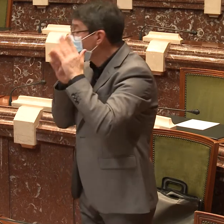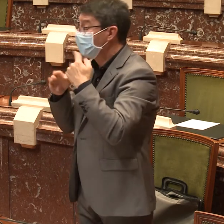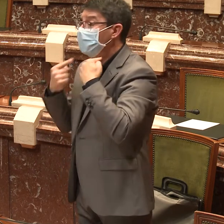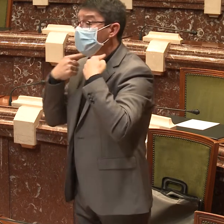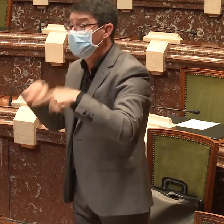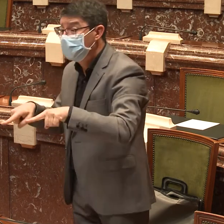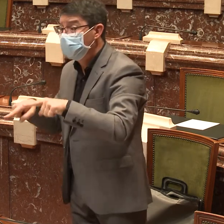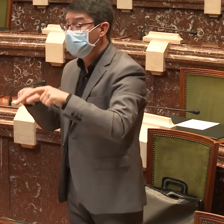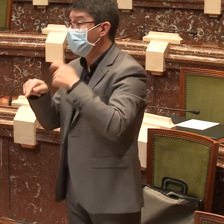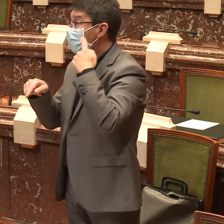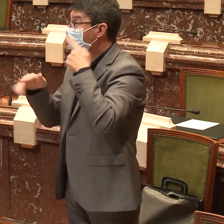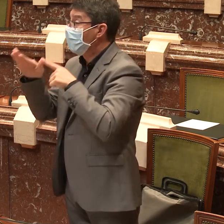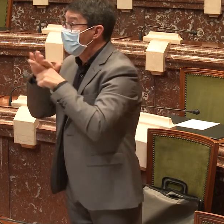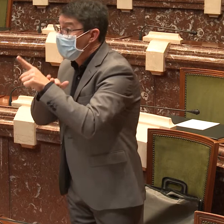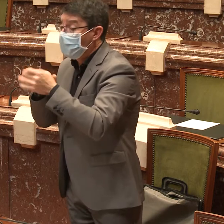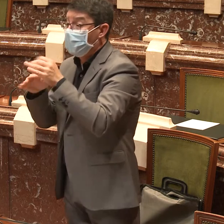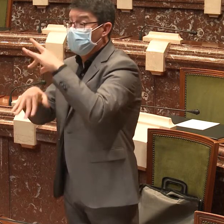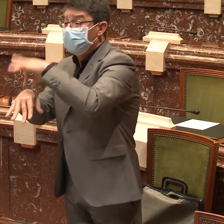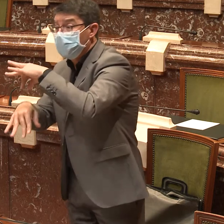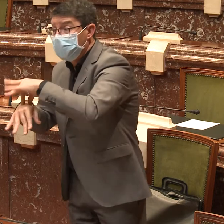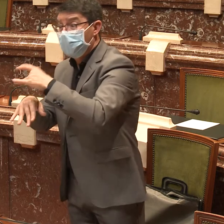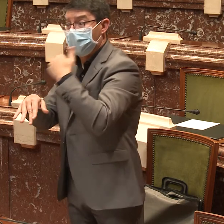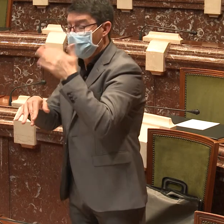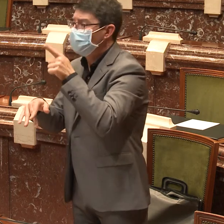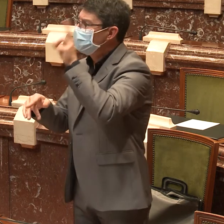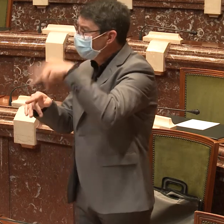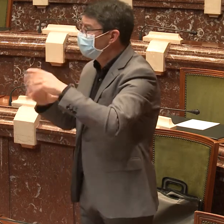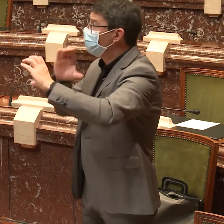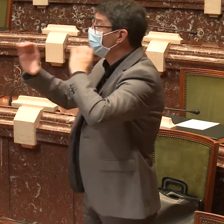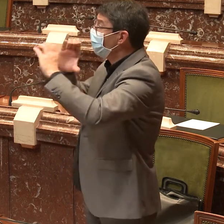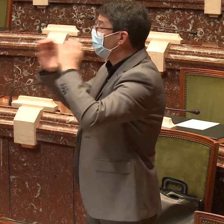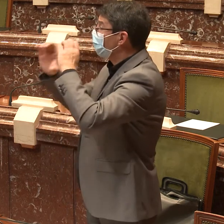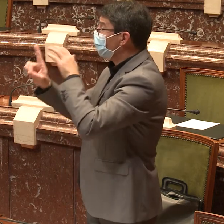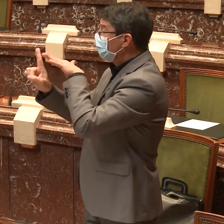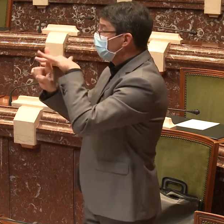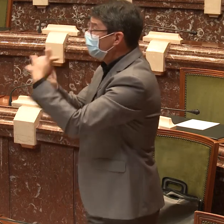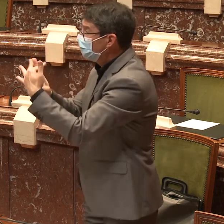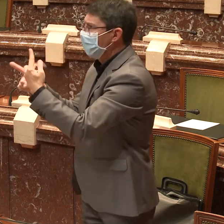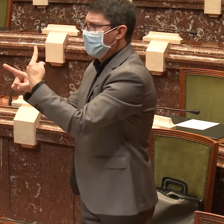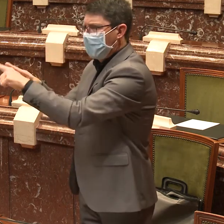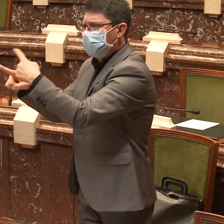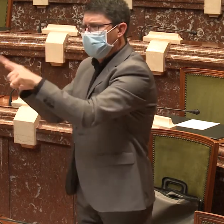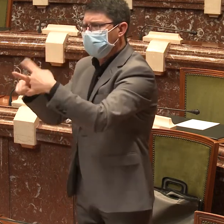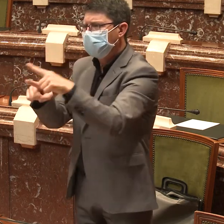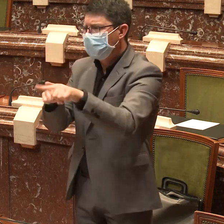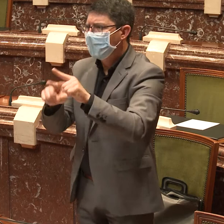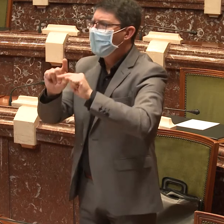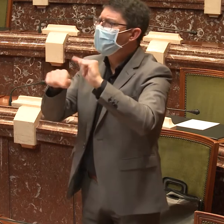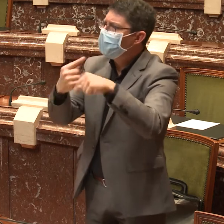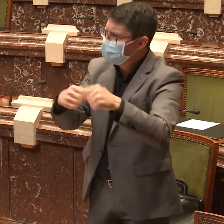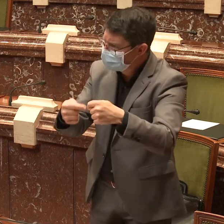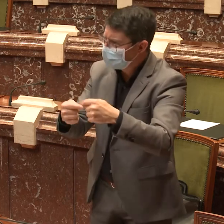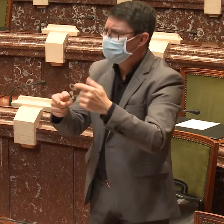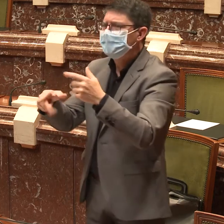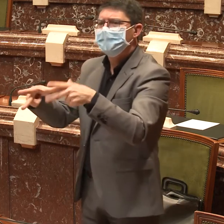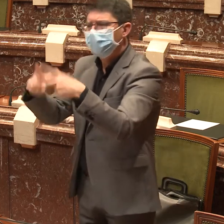colectivo muy diverso. En esta heterogeneidad influyen factores relacionados tanto con el tipo de sordera, momento de aparición, lugar de